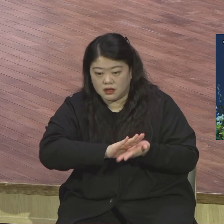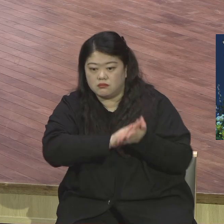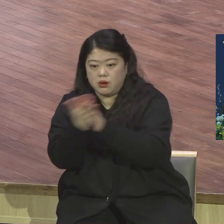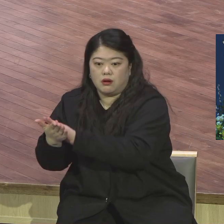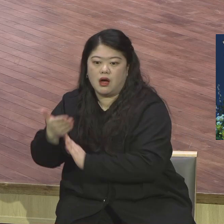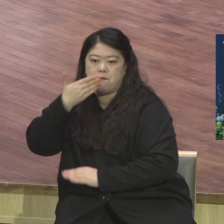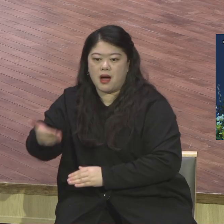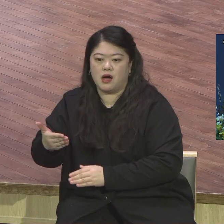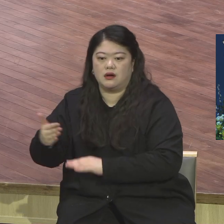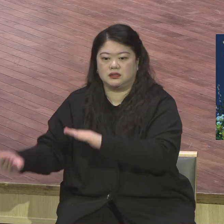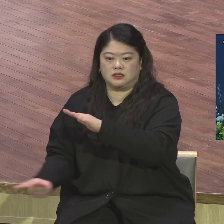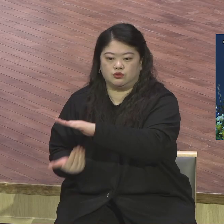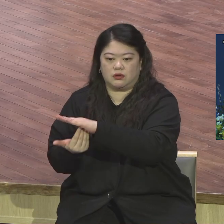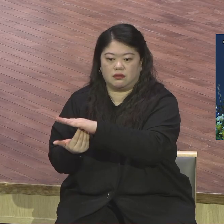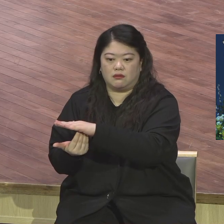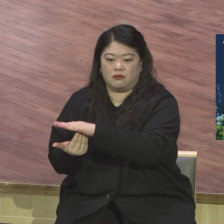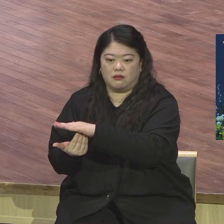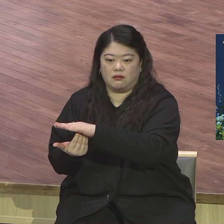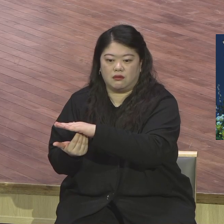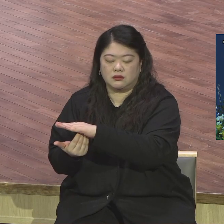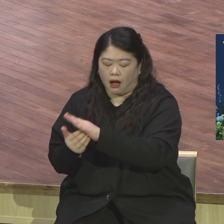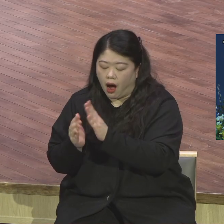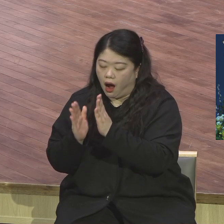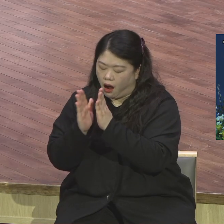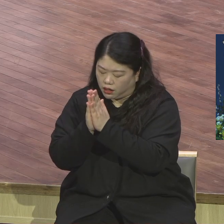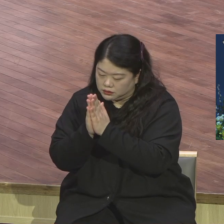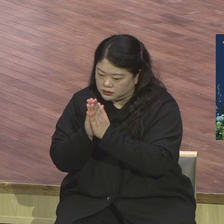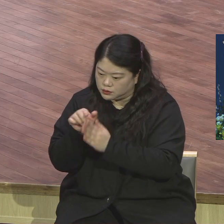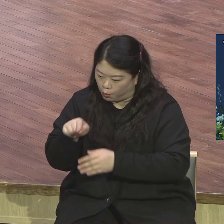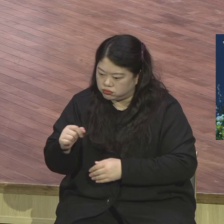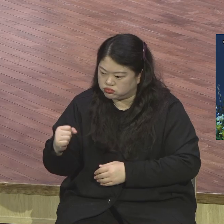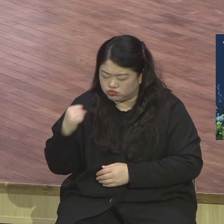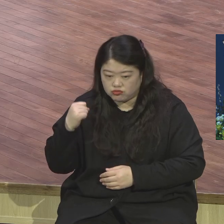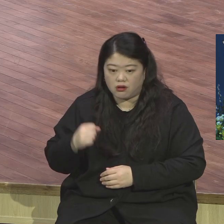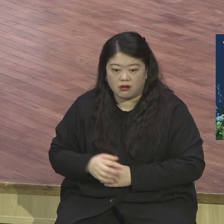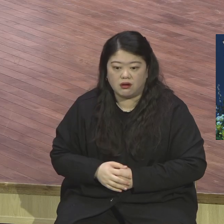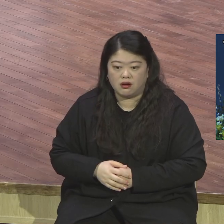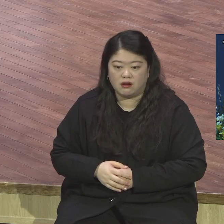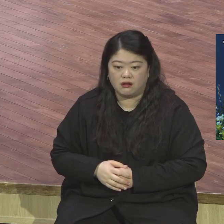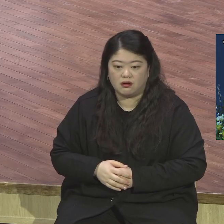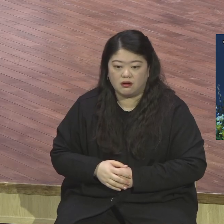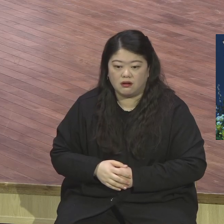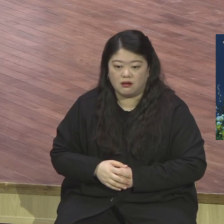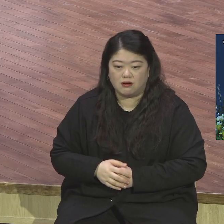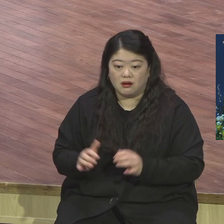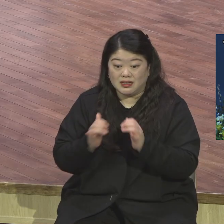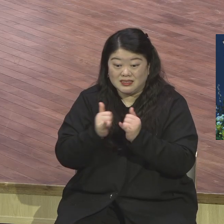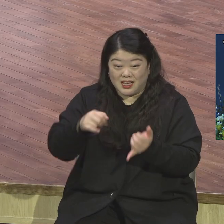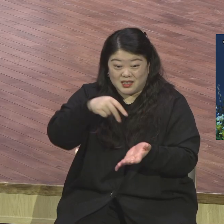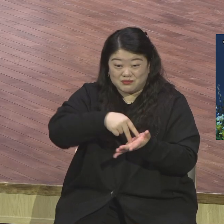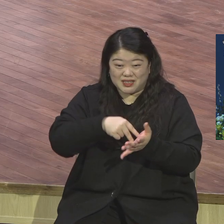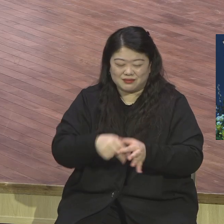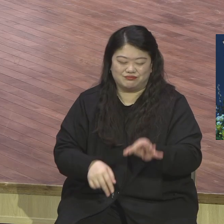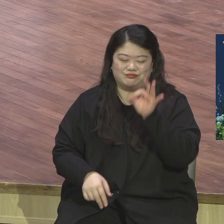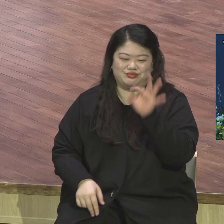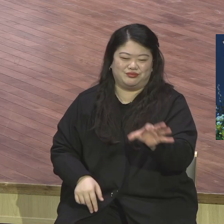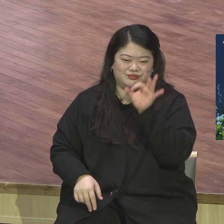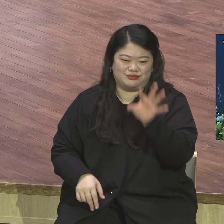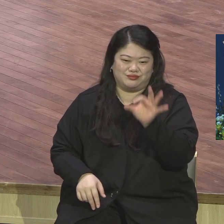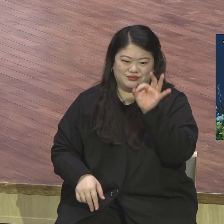기도가요 불가능을 가능케 응답의 현장으로 바꾸는 능력이 있어요 기도